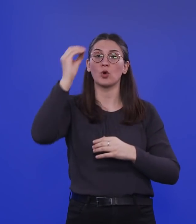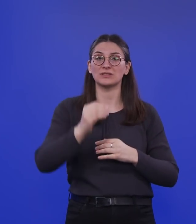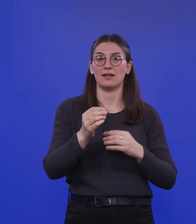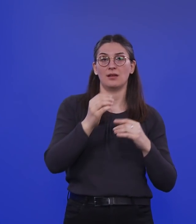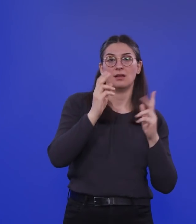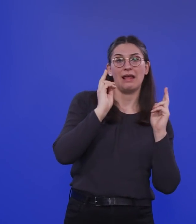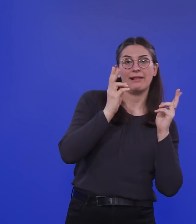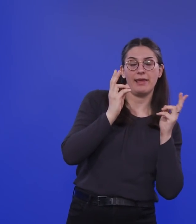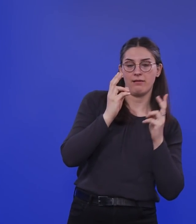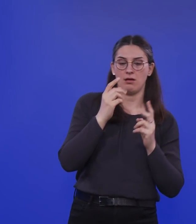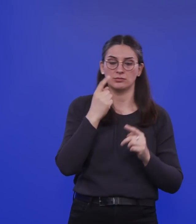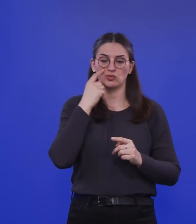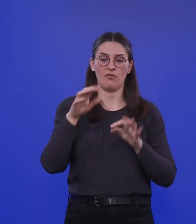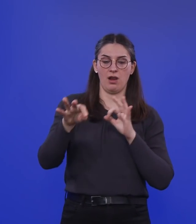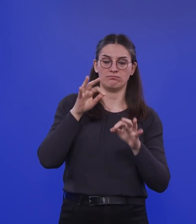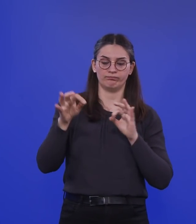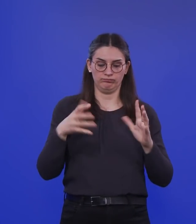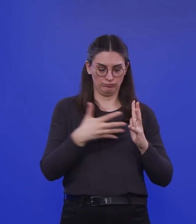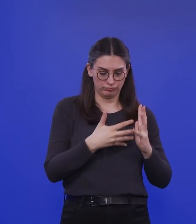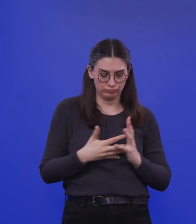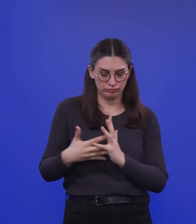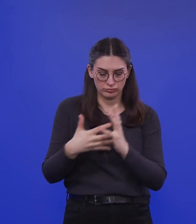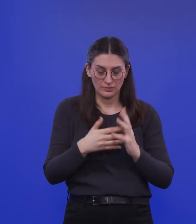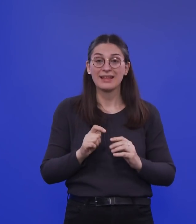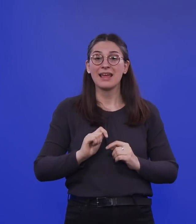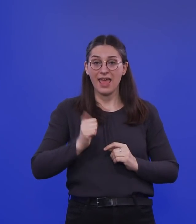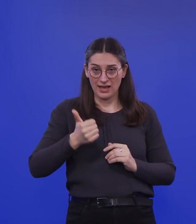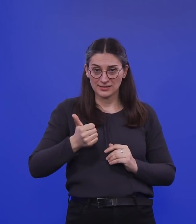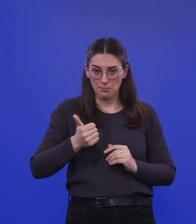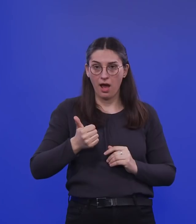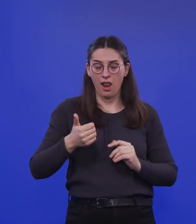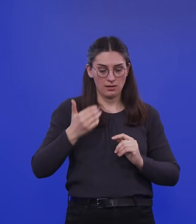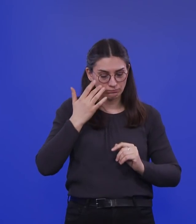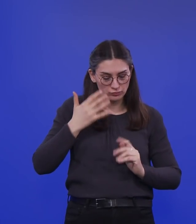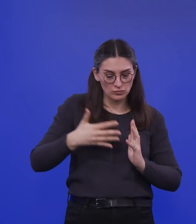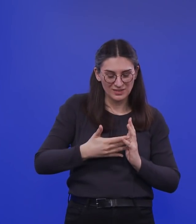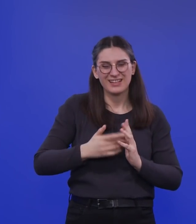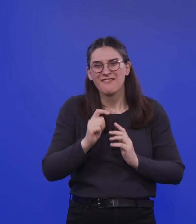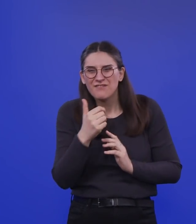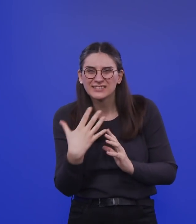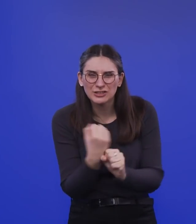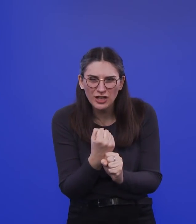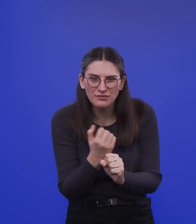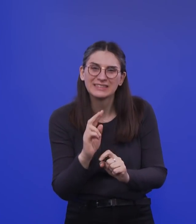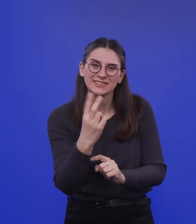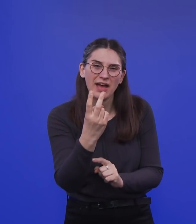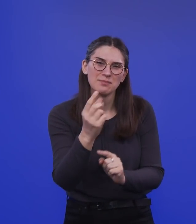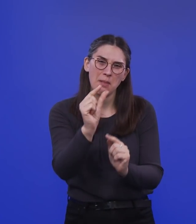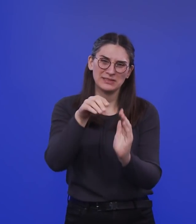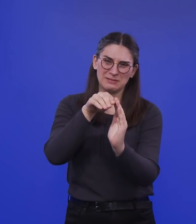zufällig auszuwählen. Das hat man in der ersten Runde fast geschafft. der zweiten Runde waren das etwas weniger, die man beobachten